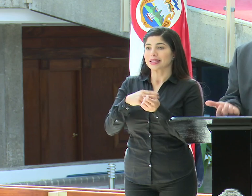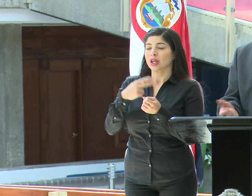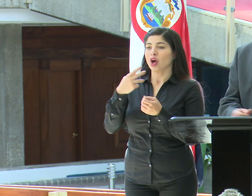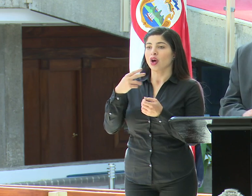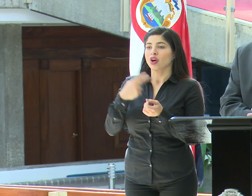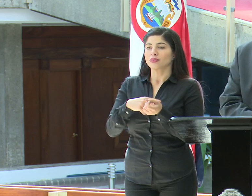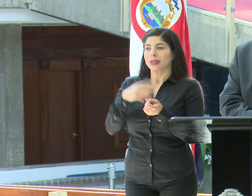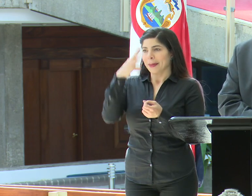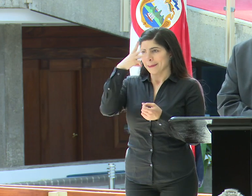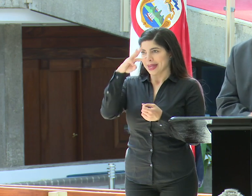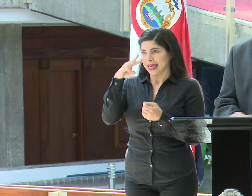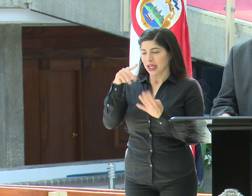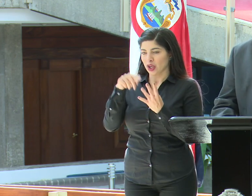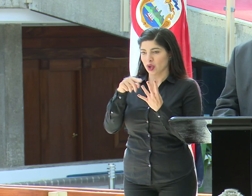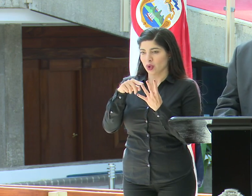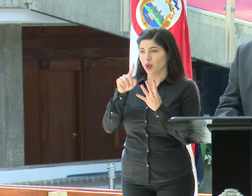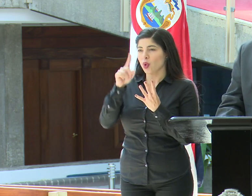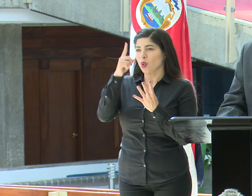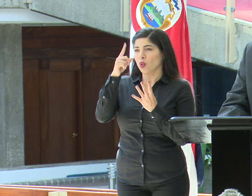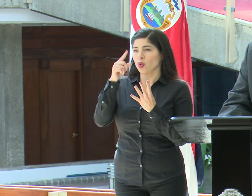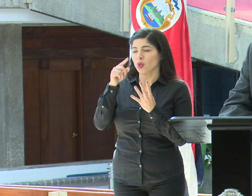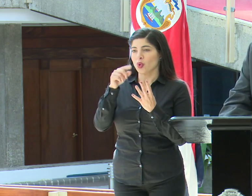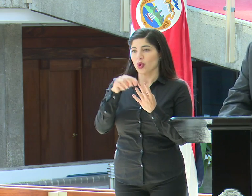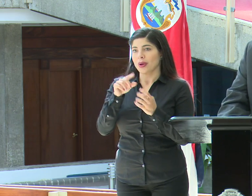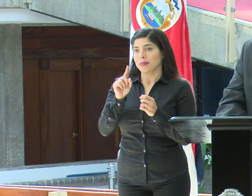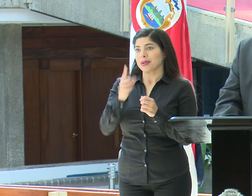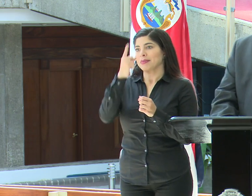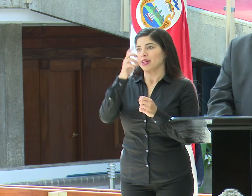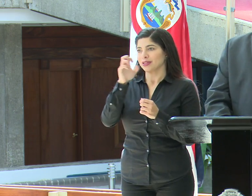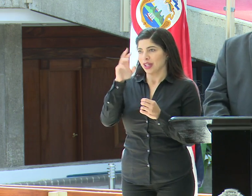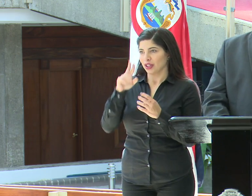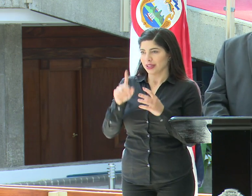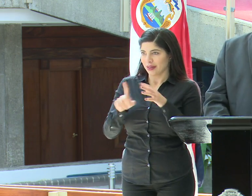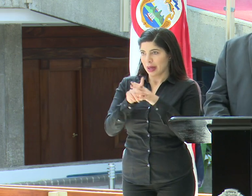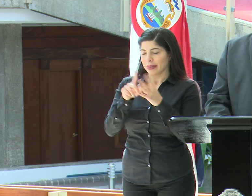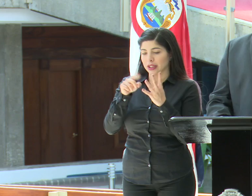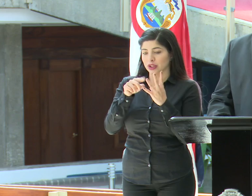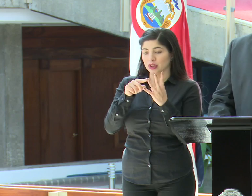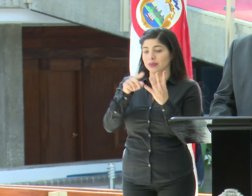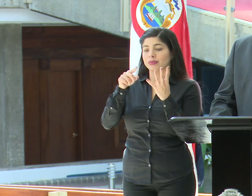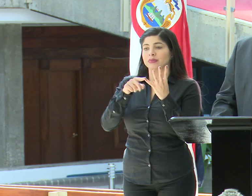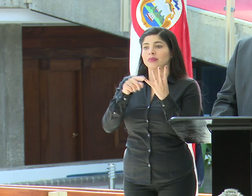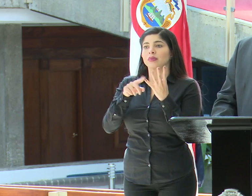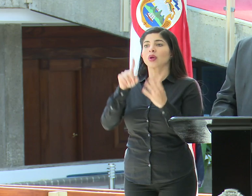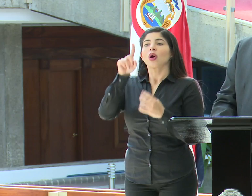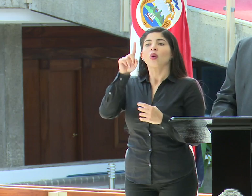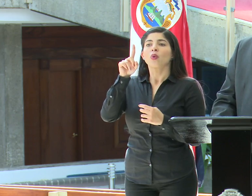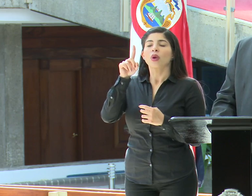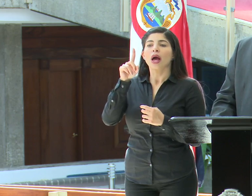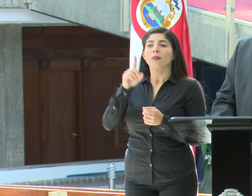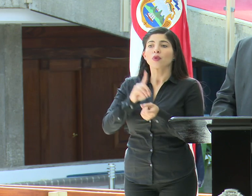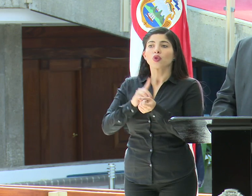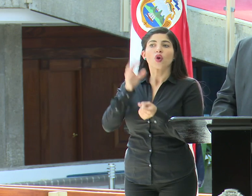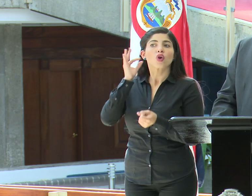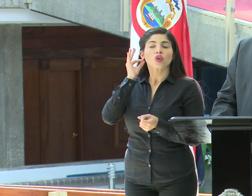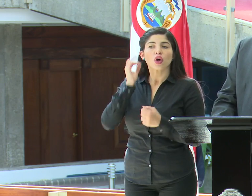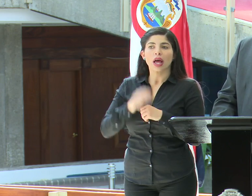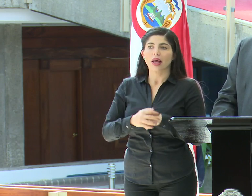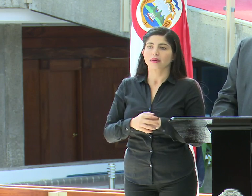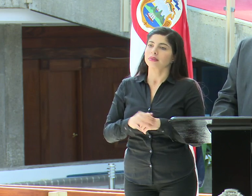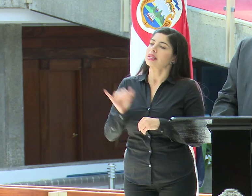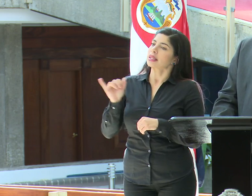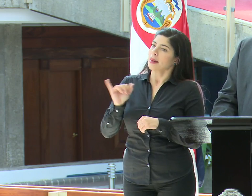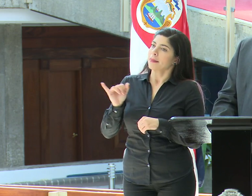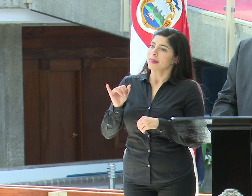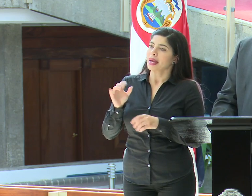México, que sería el caso, uno de los casos índices en Costa Rica, ¿verdad? Y una doctora que se encuentra